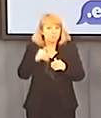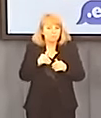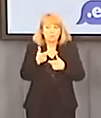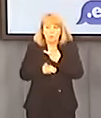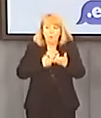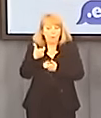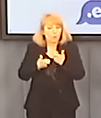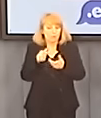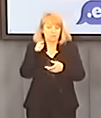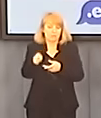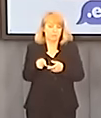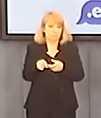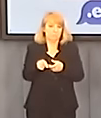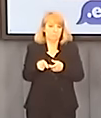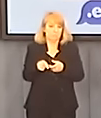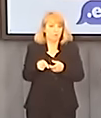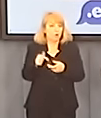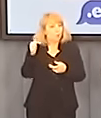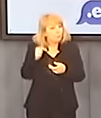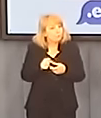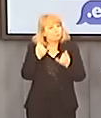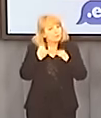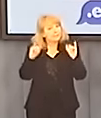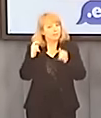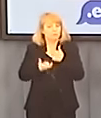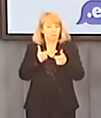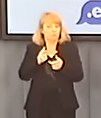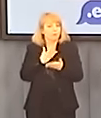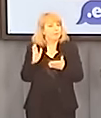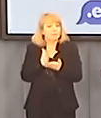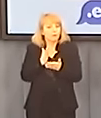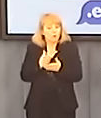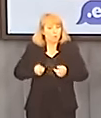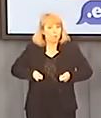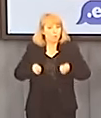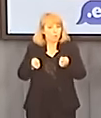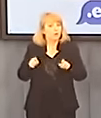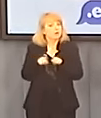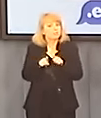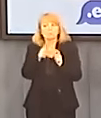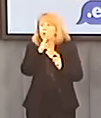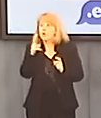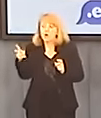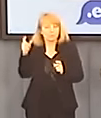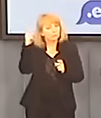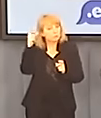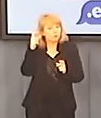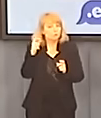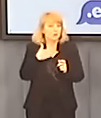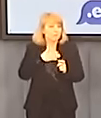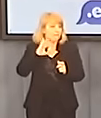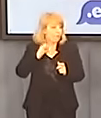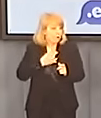tego PSL-owskim motywem, że prosumentami będą tylko rolnicy. Chcemy, aby prosumentami mógł być każdy, nawet jeśli prowadzi działalność